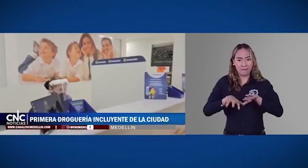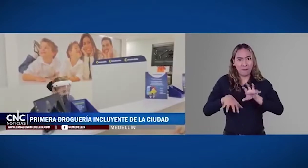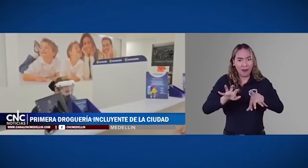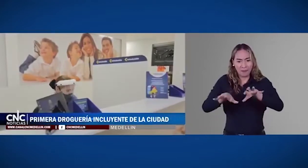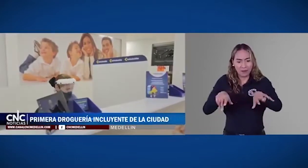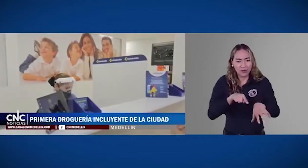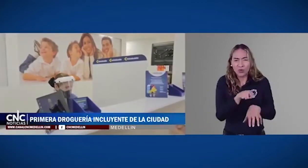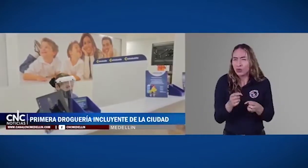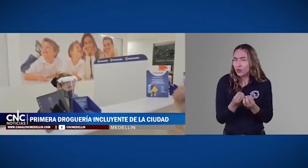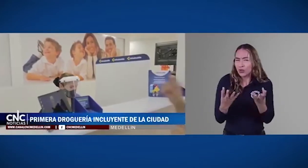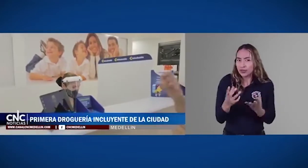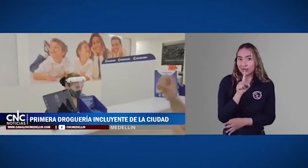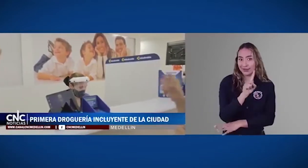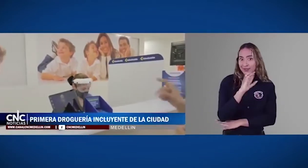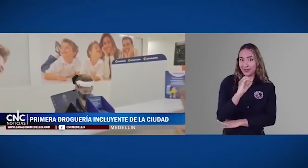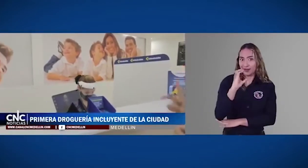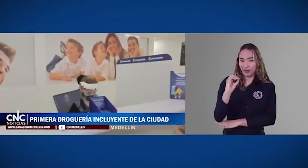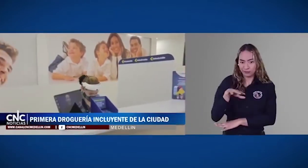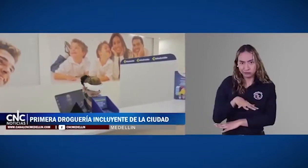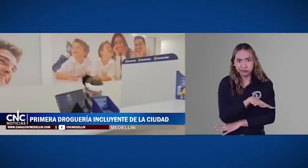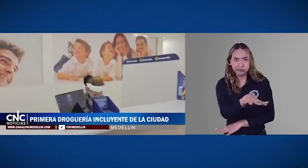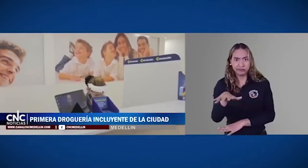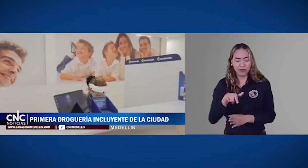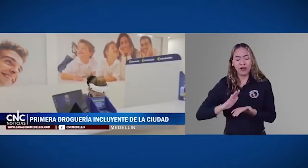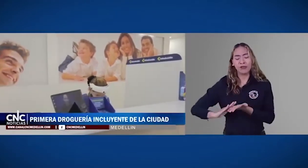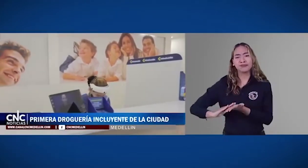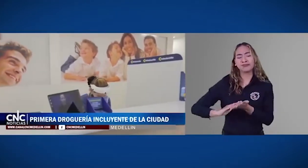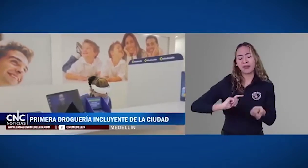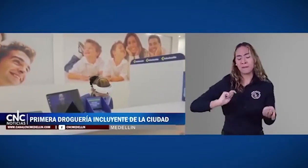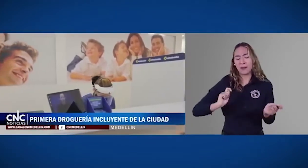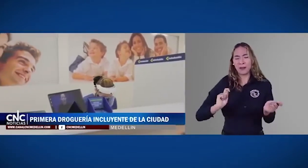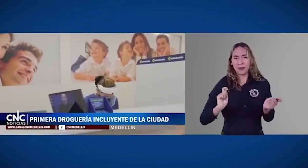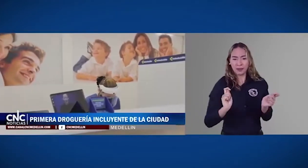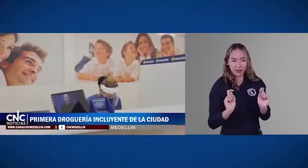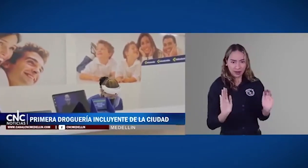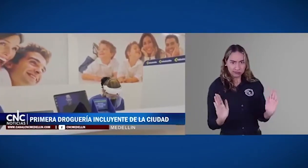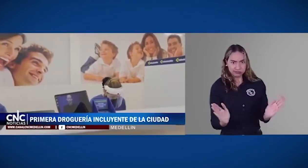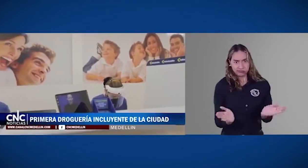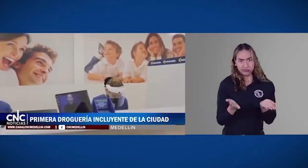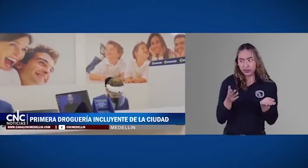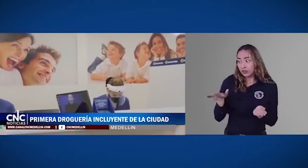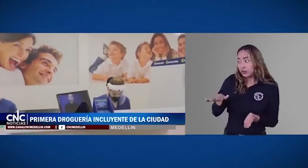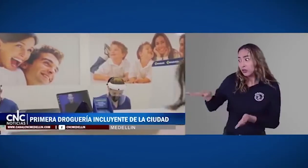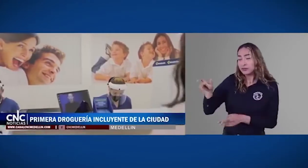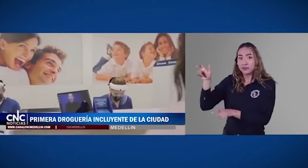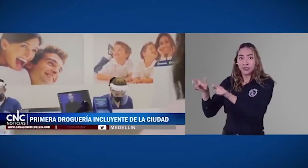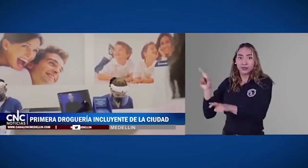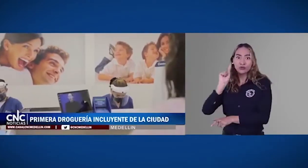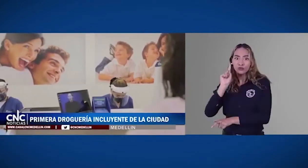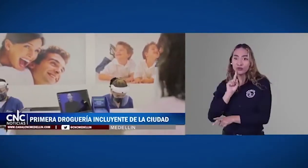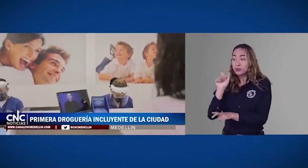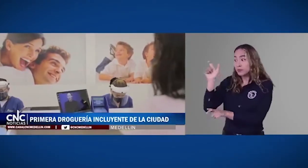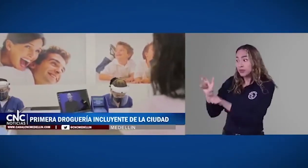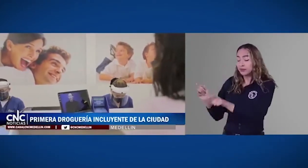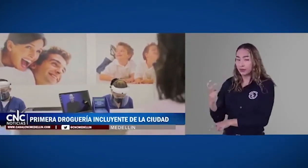expansión en 2021 con la adaptación de 100 establecimientos farmacéuticos para las personas en condición de